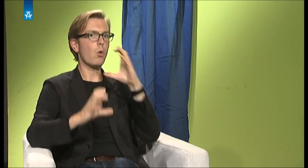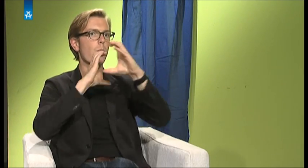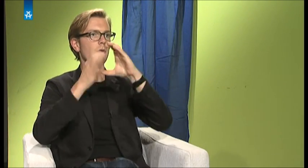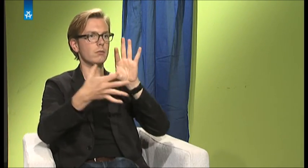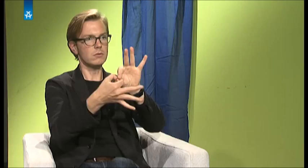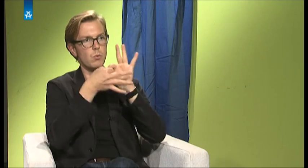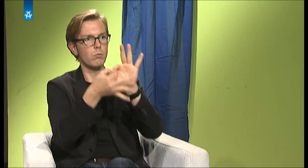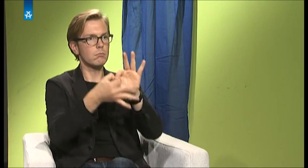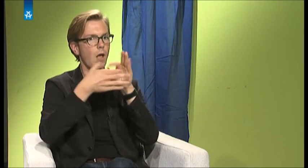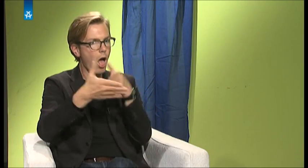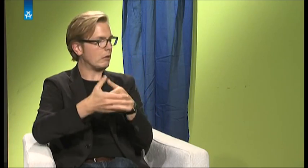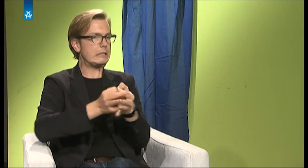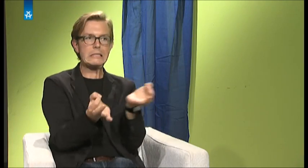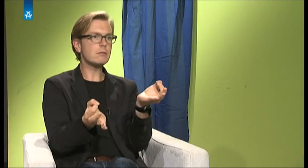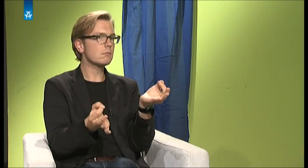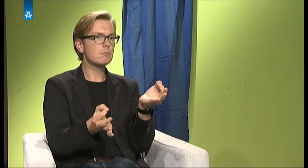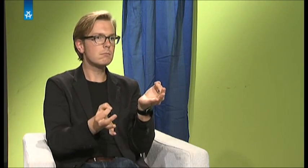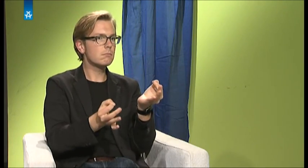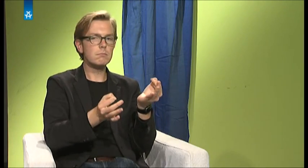frei kommunizieren. Das war total super.